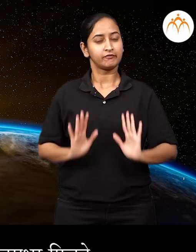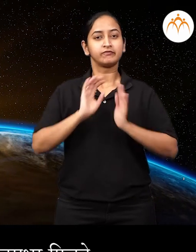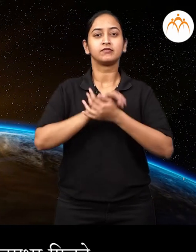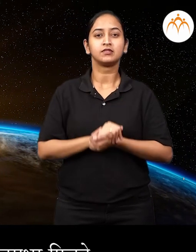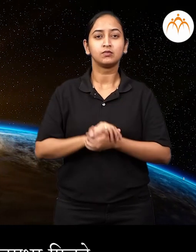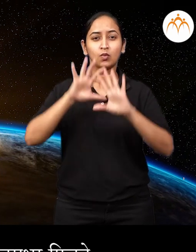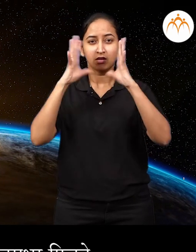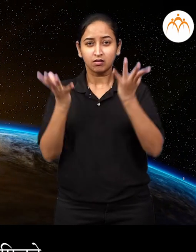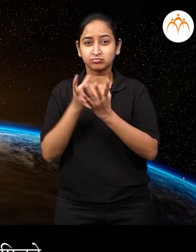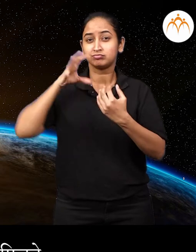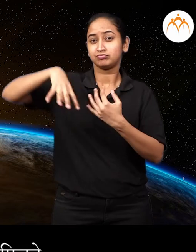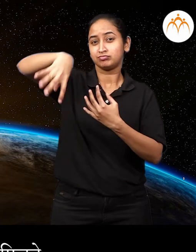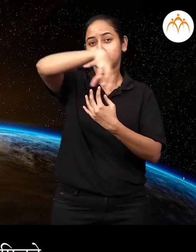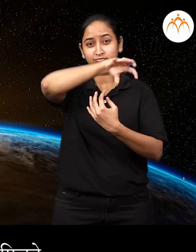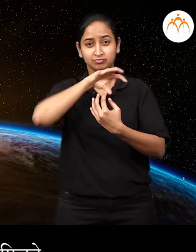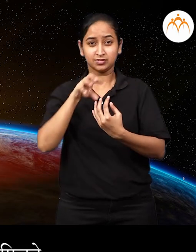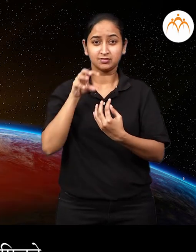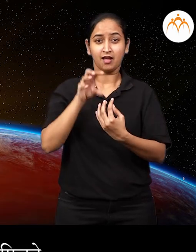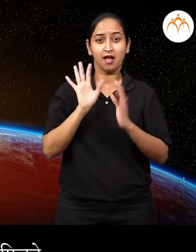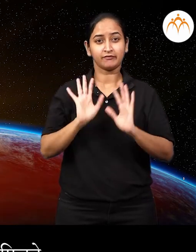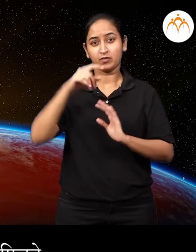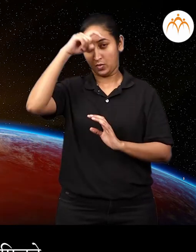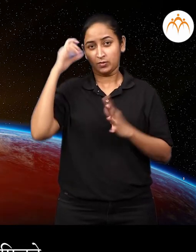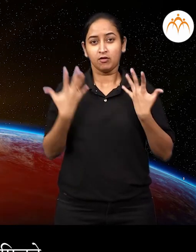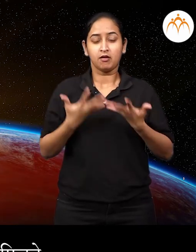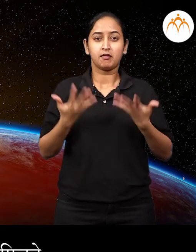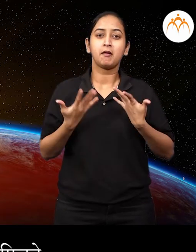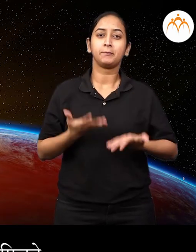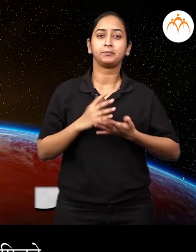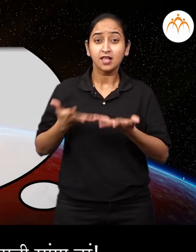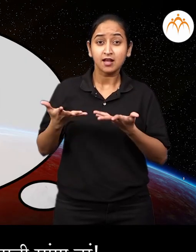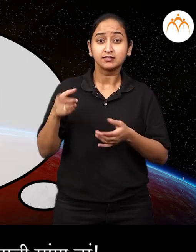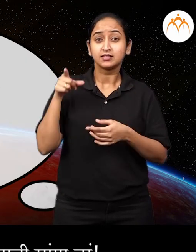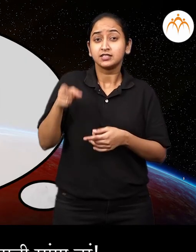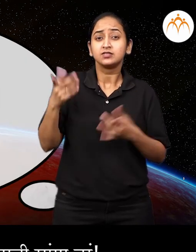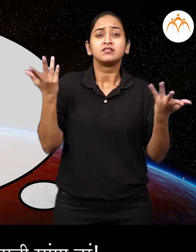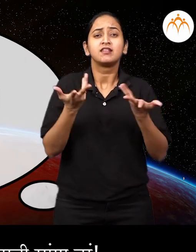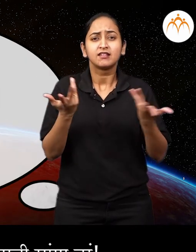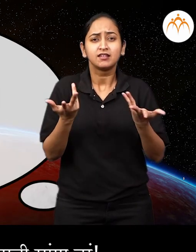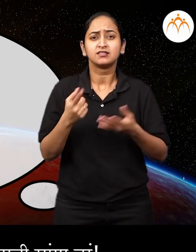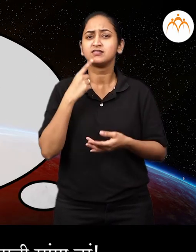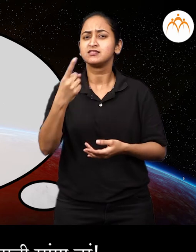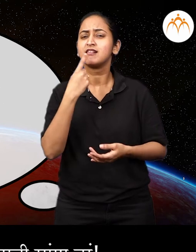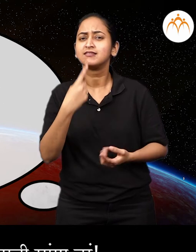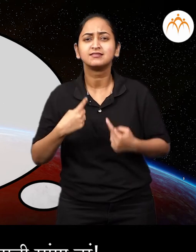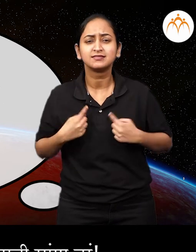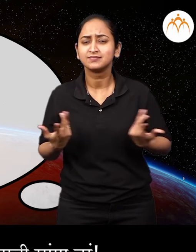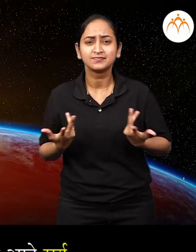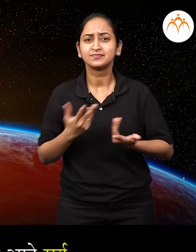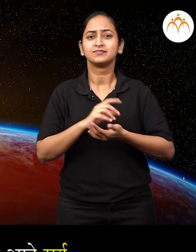ही प्रुथ्वीवर सर्वत्र मेलते ती कोड़ ती वस्तु है तुम्हे सांगा बर ओ